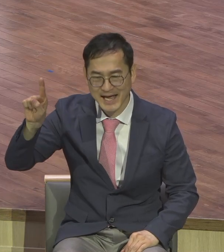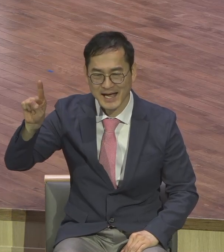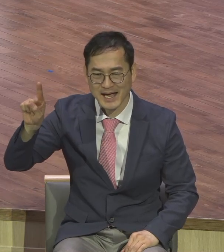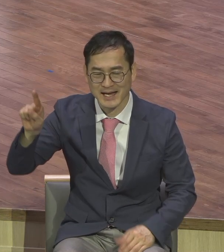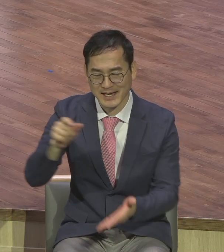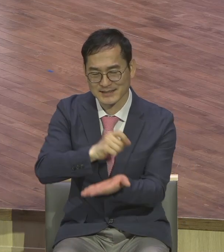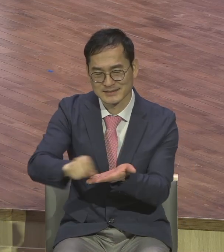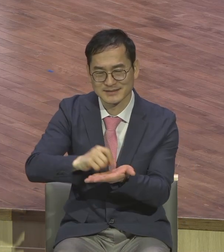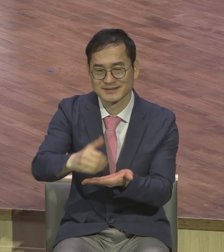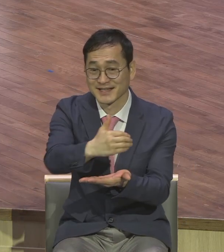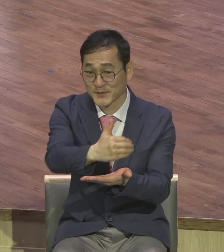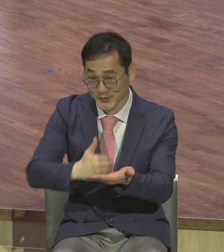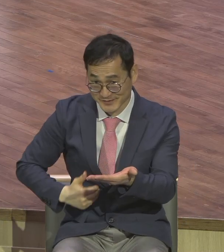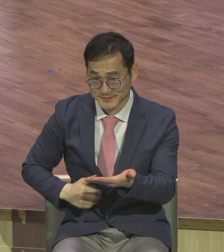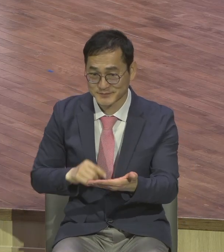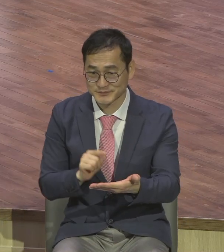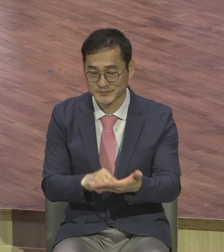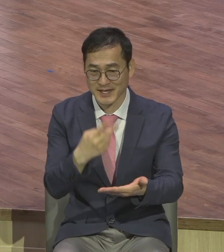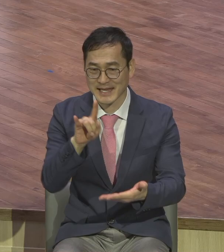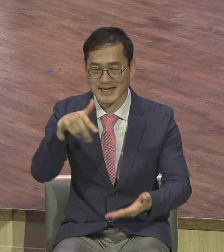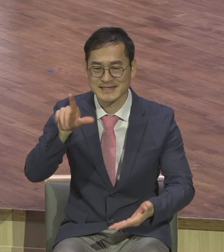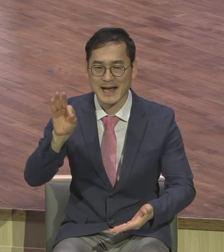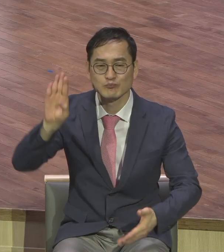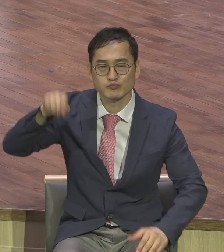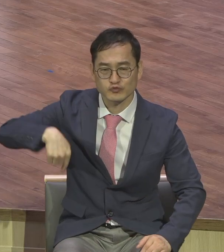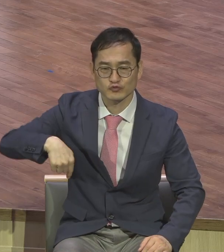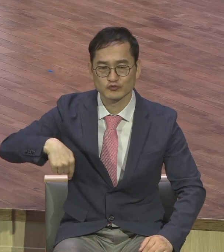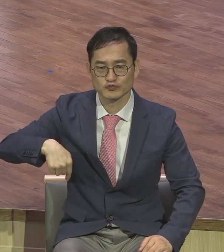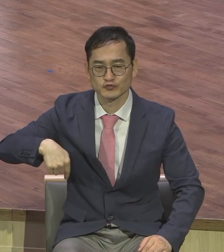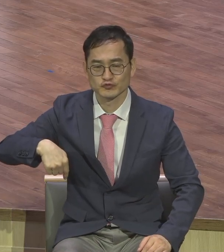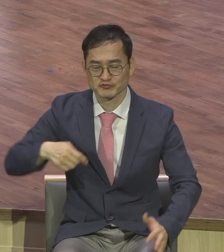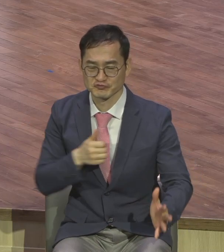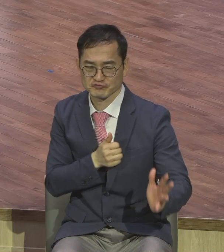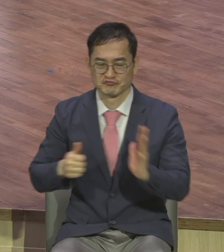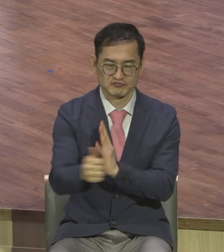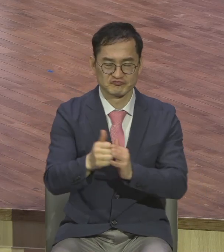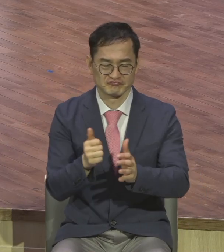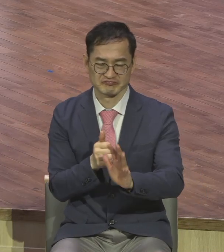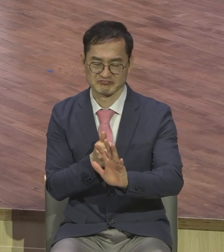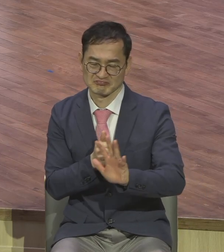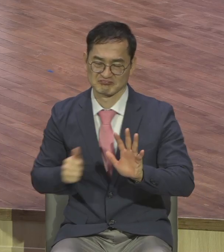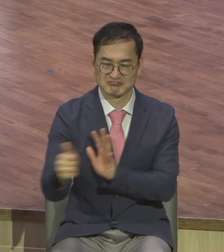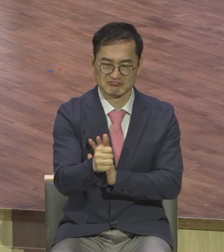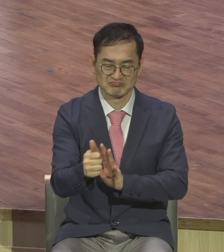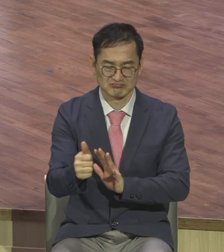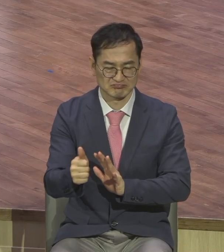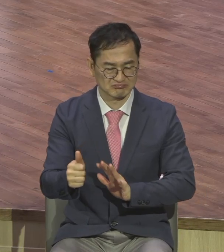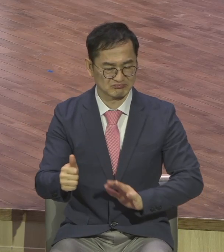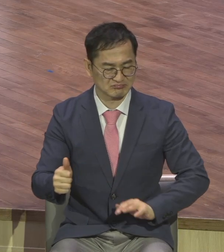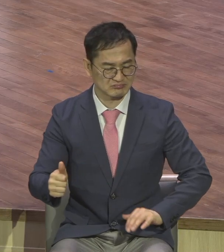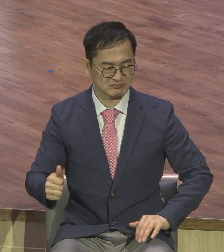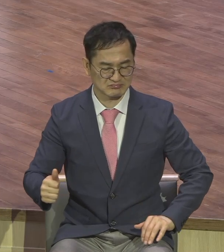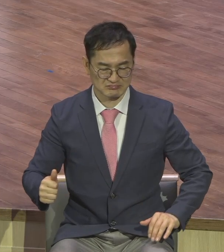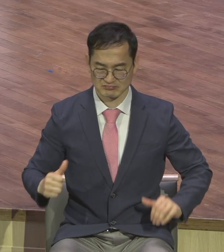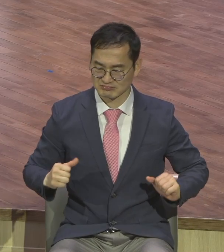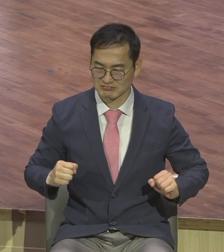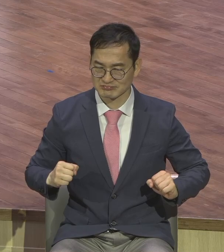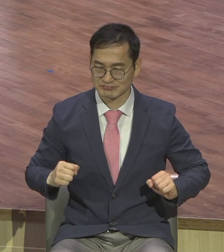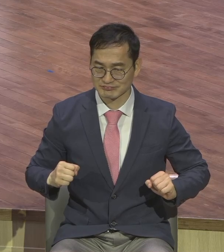대장부 대장부의 정의는 이렇습니다. 천하라는 넓은 거치에 살며